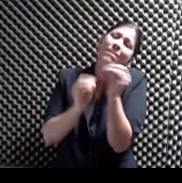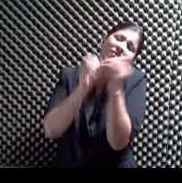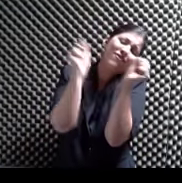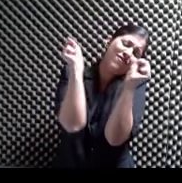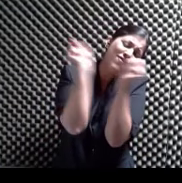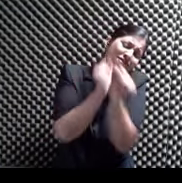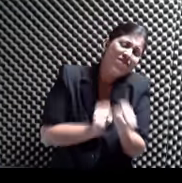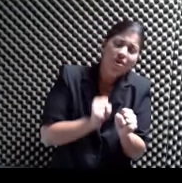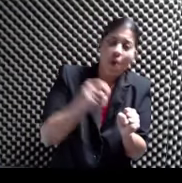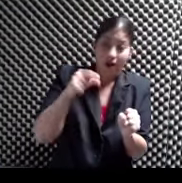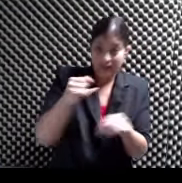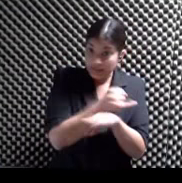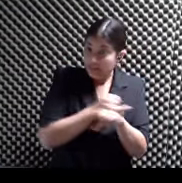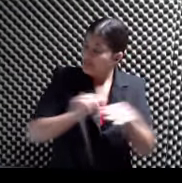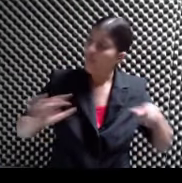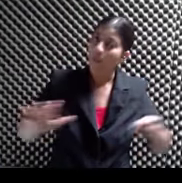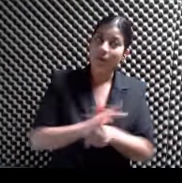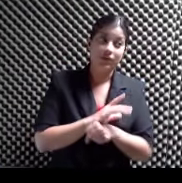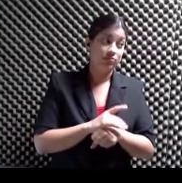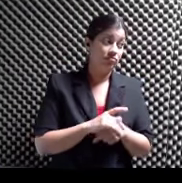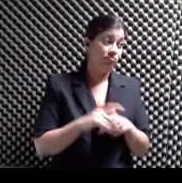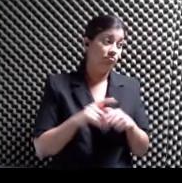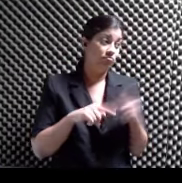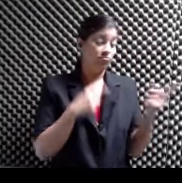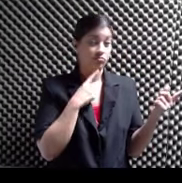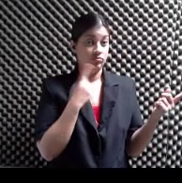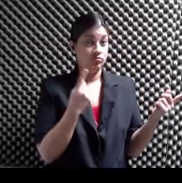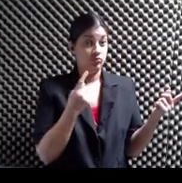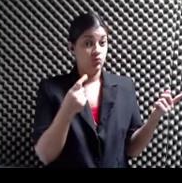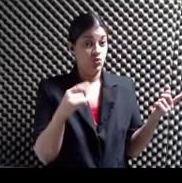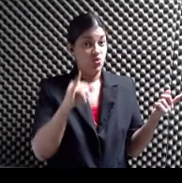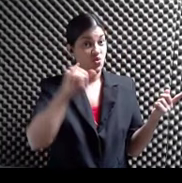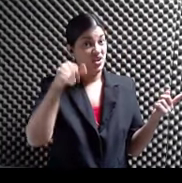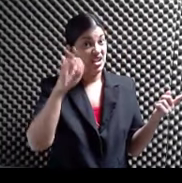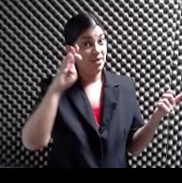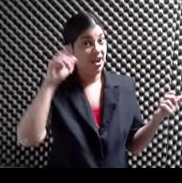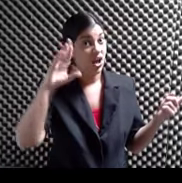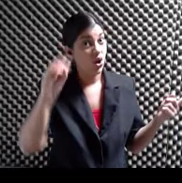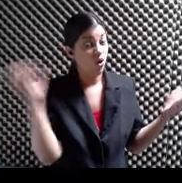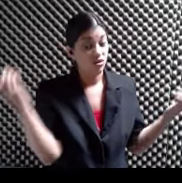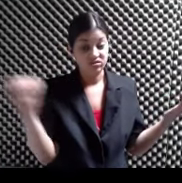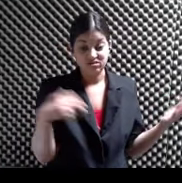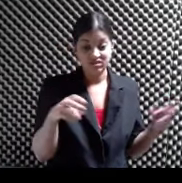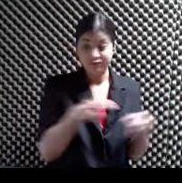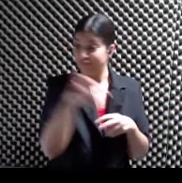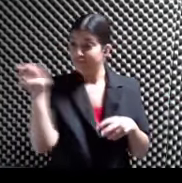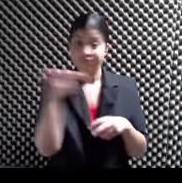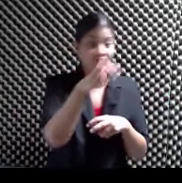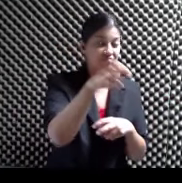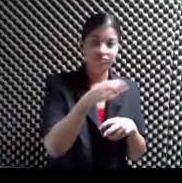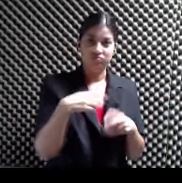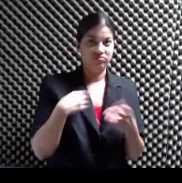en este país completo Claro Yo un jíbaro también Que no había salido de la isla para más ningún sitio Así que para mí Eso era frísimo Ok